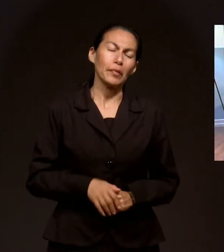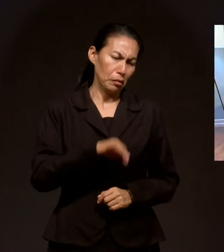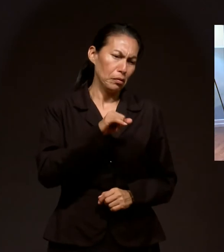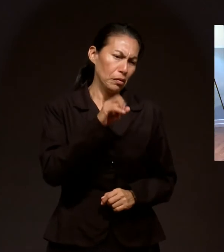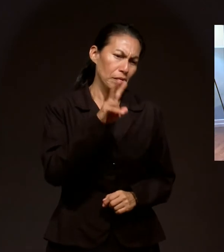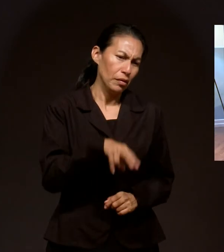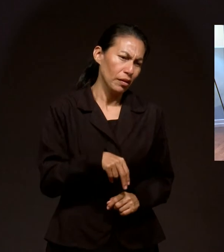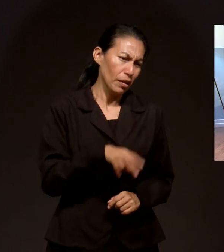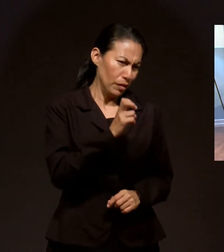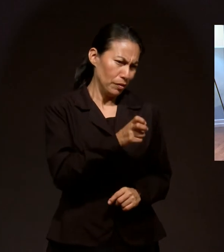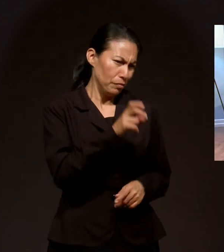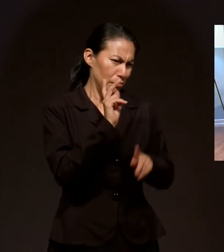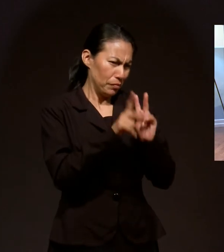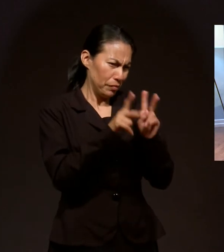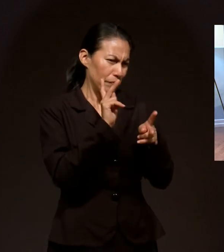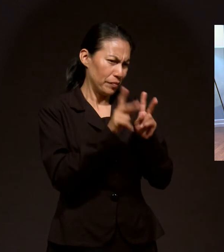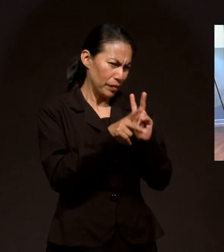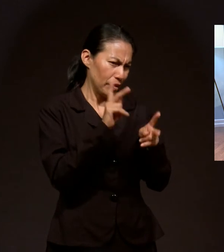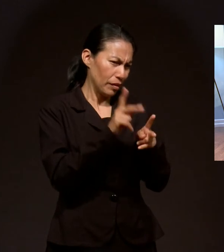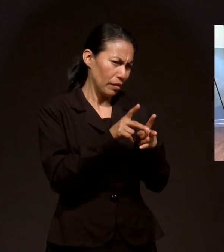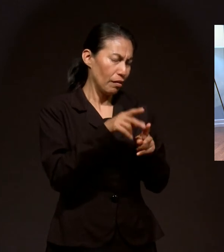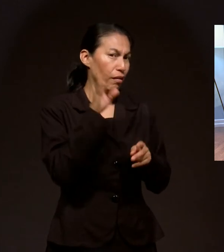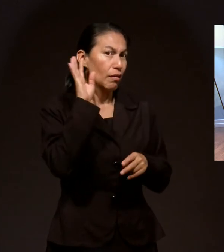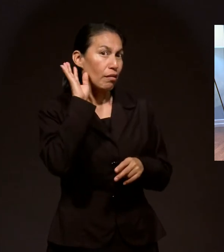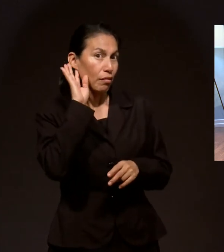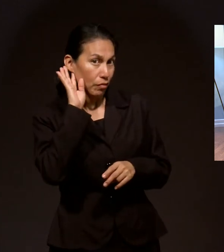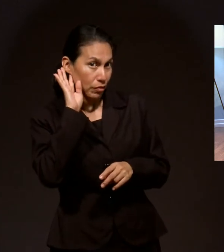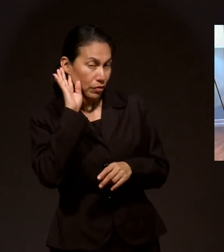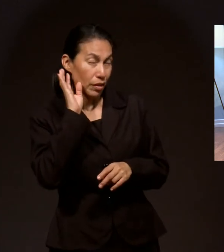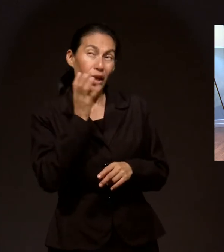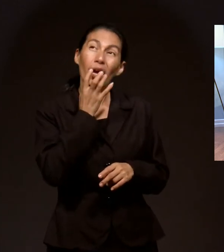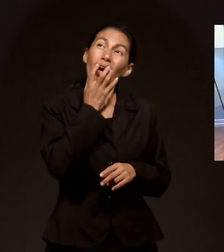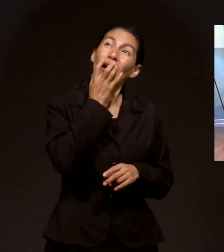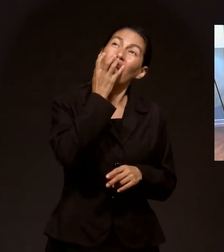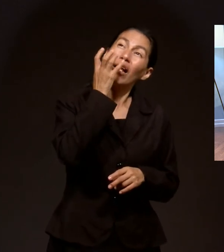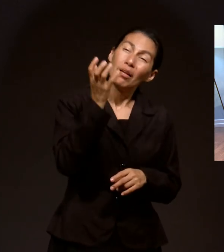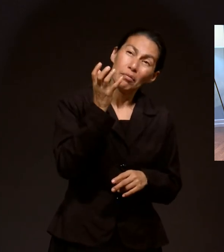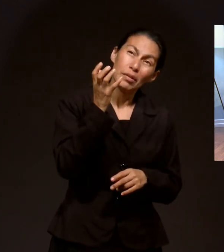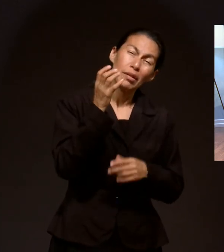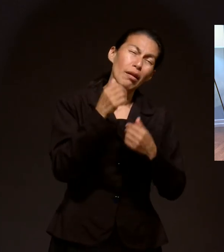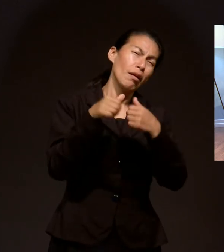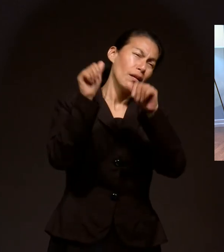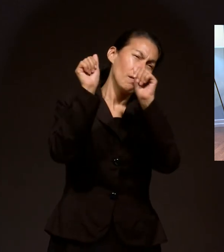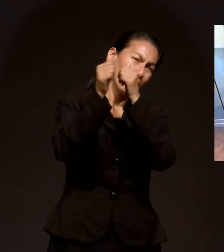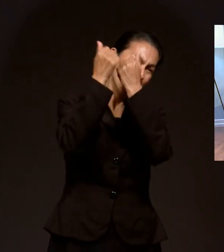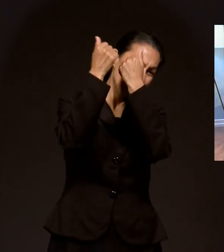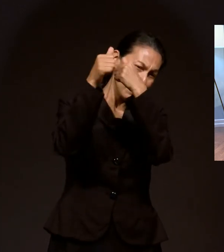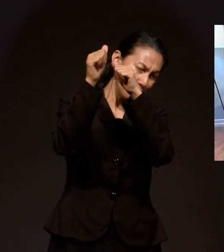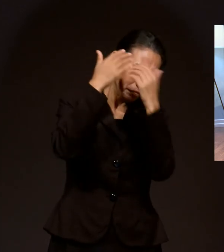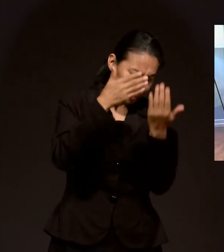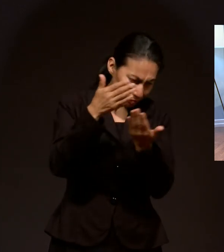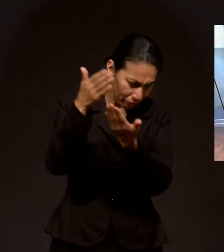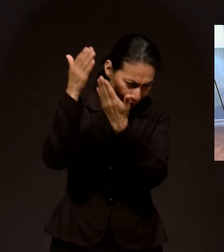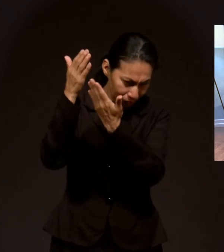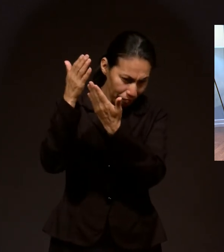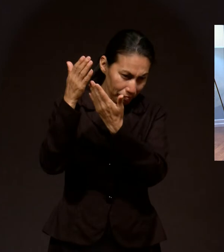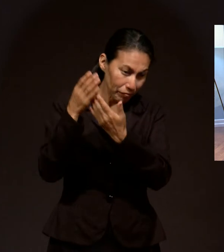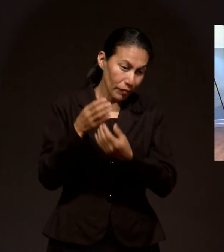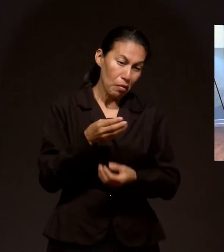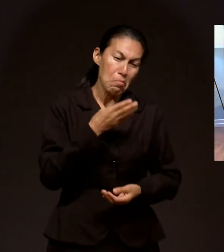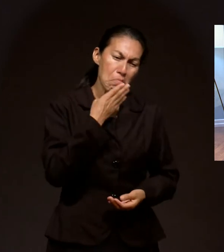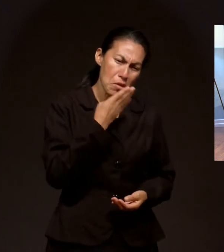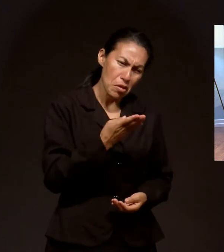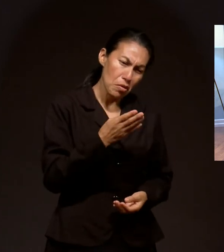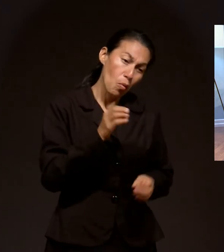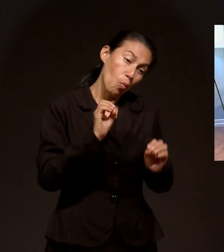Completamente. Y eso es un diálogo, ¿no? Es escuchar su voz, es clamar a Él, alabar a Él en